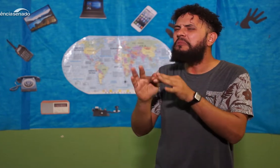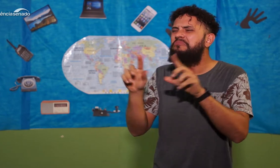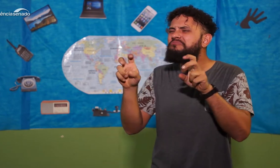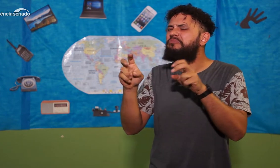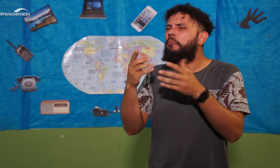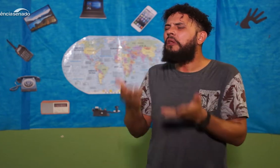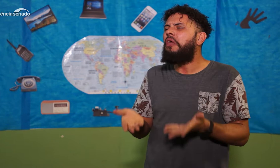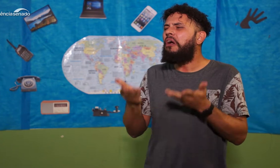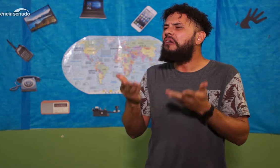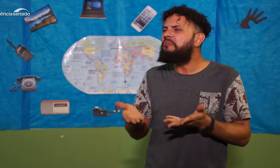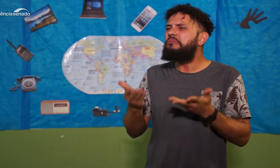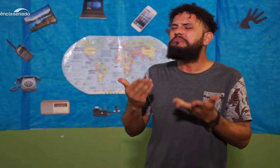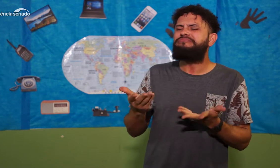que eu iria desenvolver sobre isso?